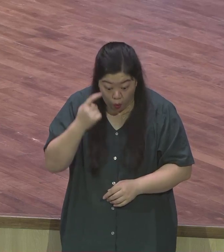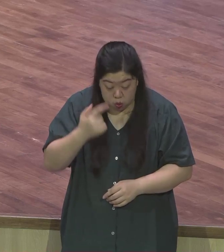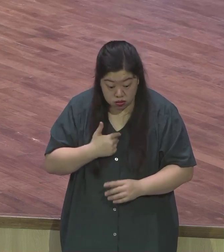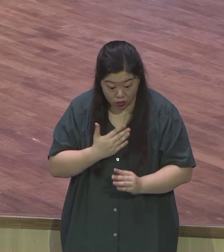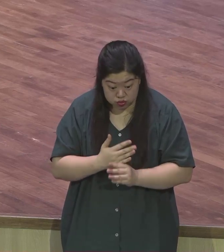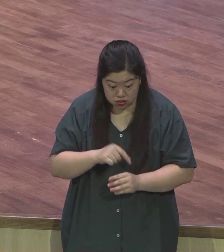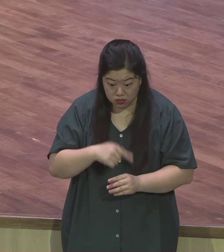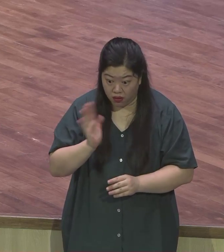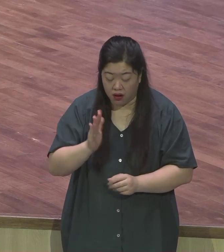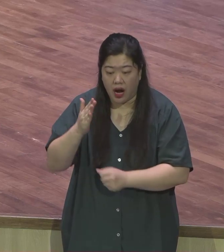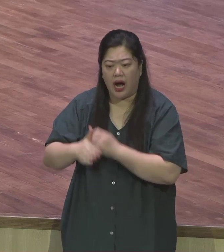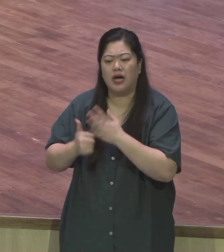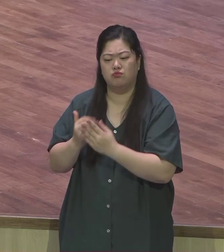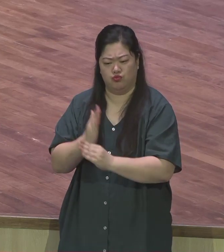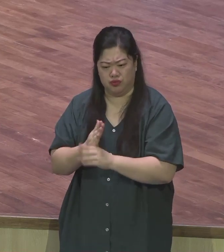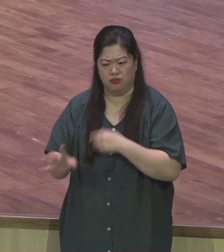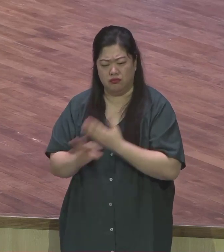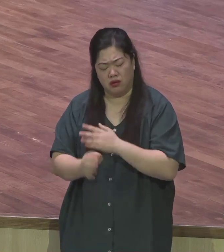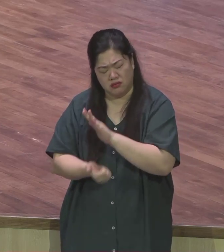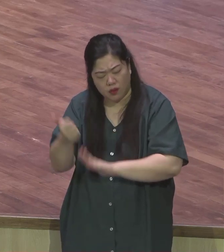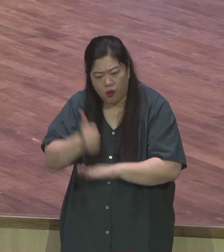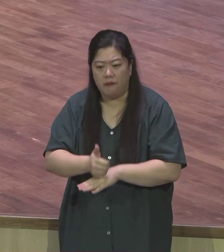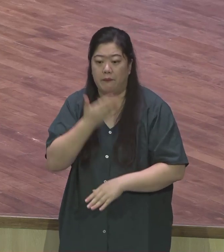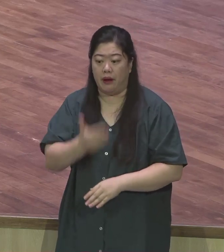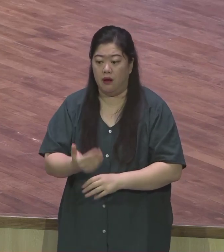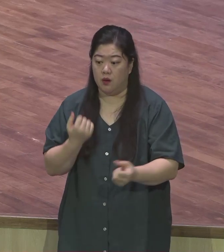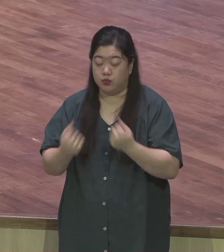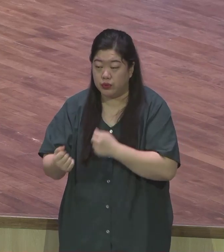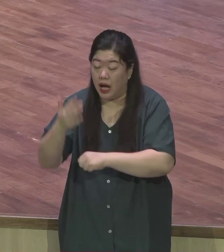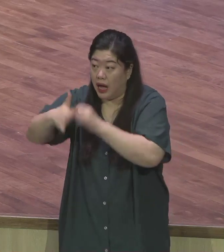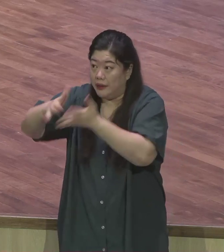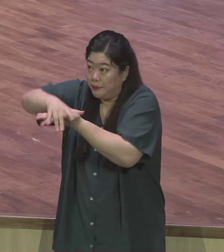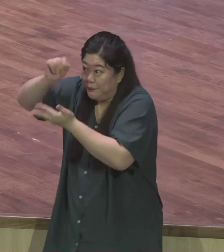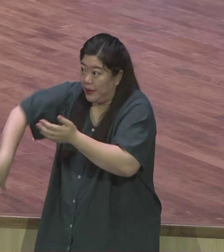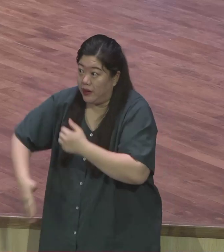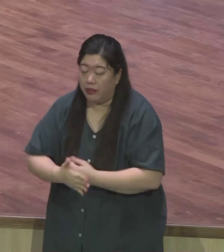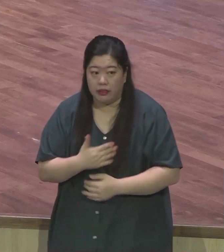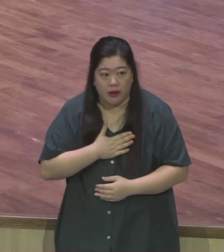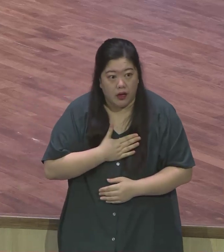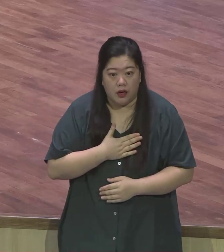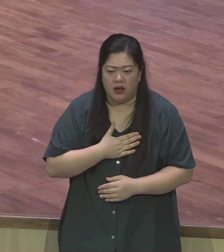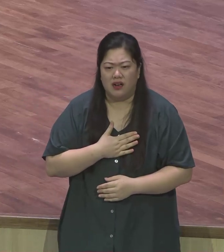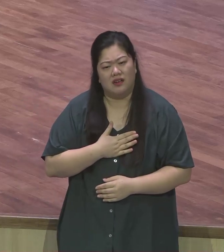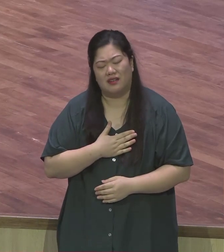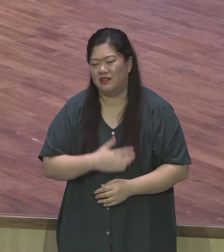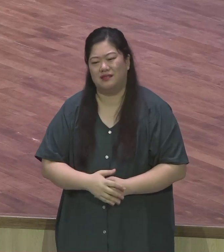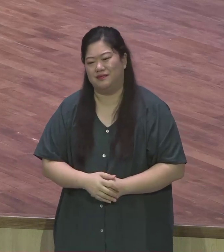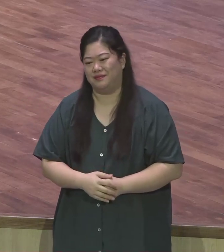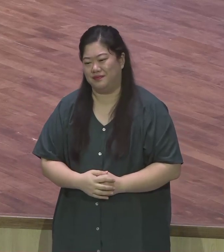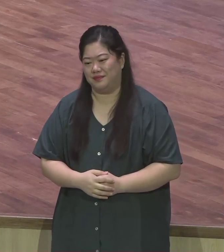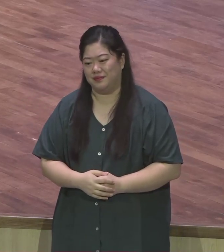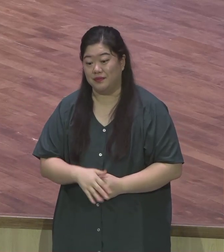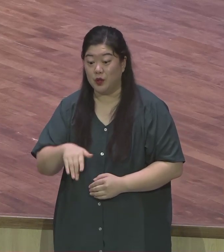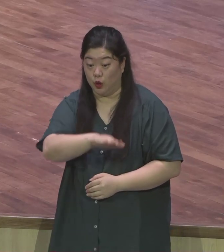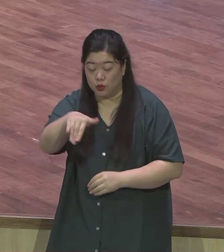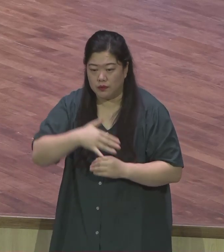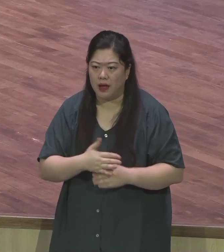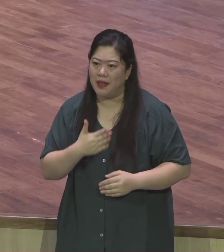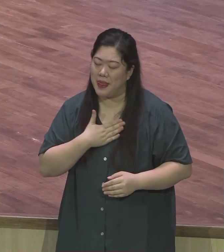없는 것입니다 우리가 인생을 살다 보면 무엇을 먹을까 입을까 마실까 여러 가지 문제에 직면할 때가 있고 또